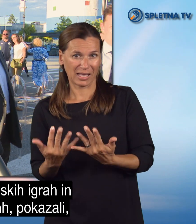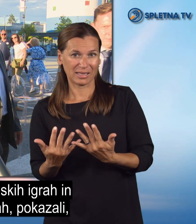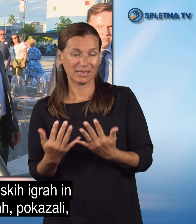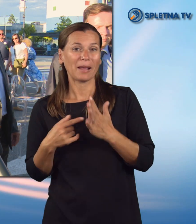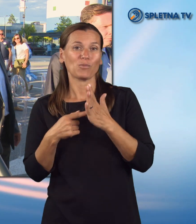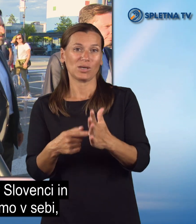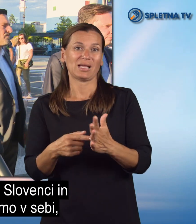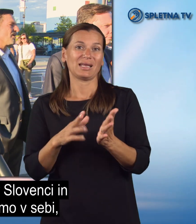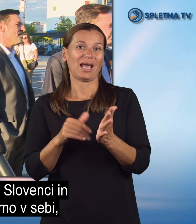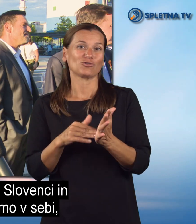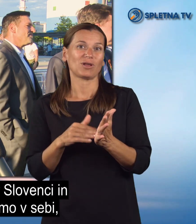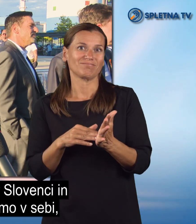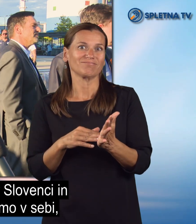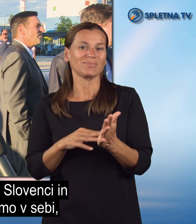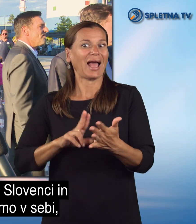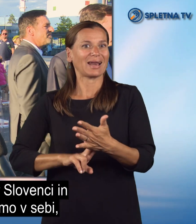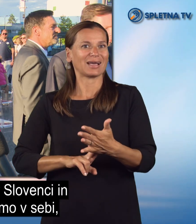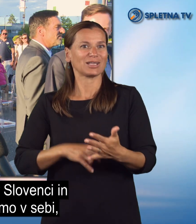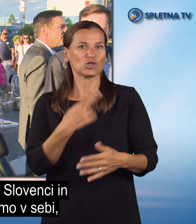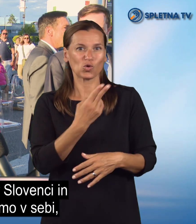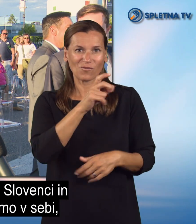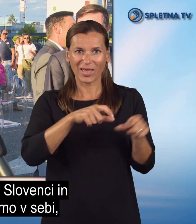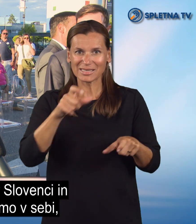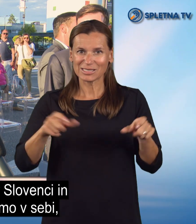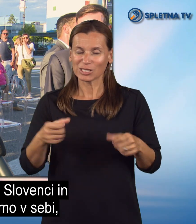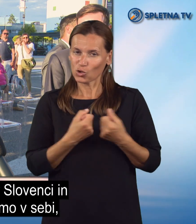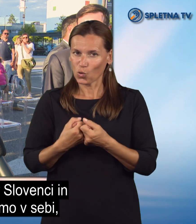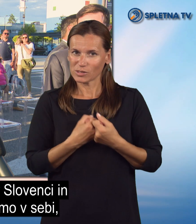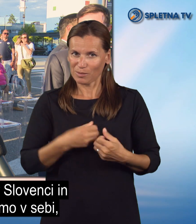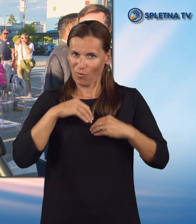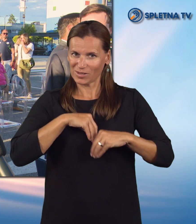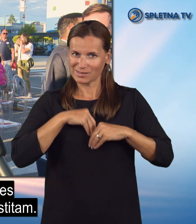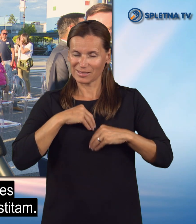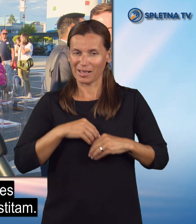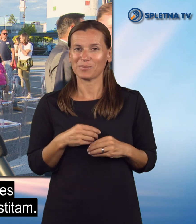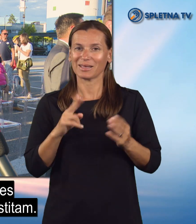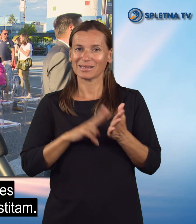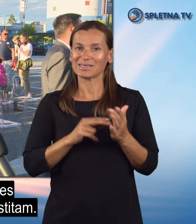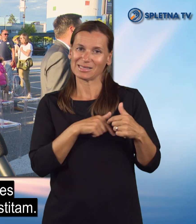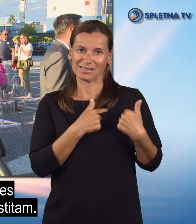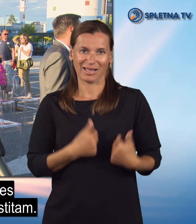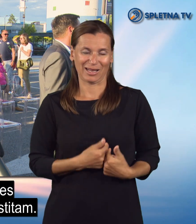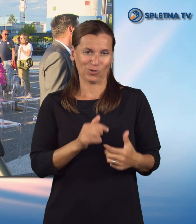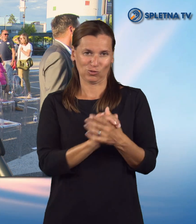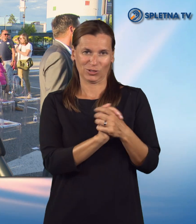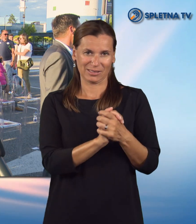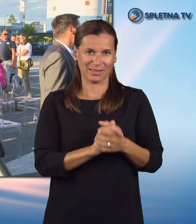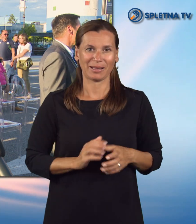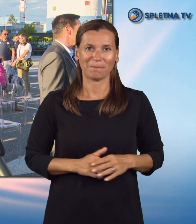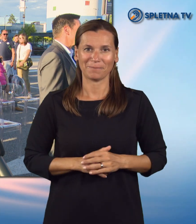pokazali, kakšen karakter Slovenci in Slovenke nosimo v sebi in res iskreno čestitam.